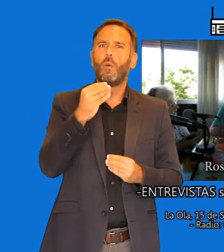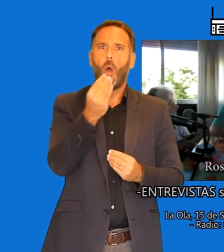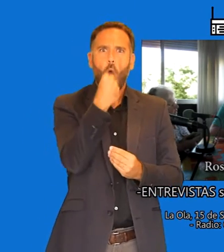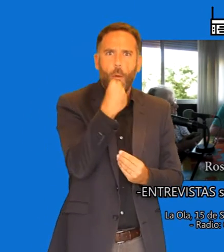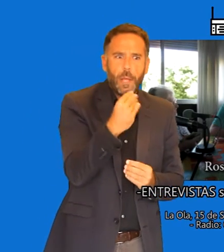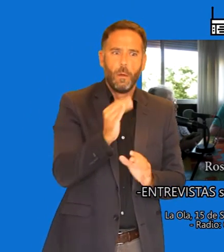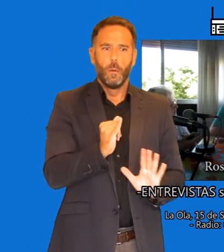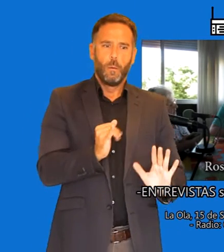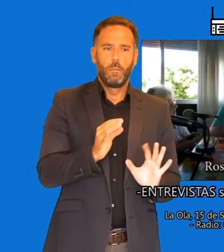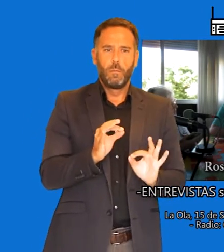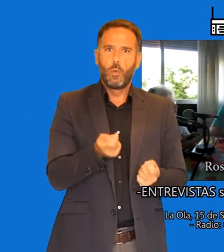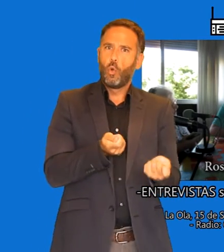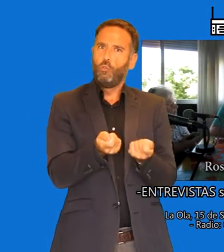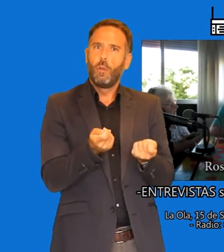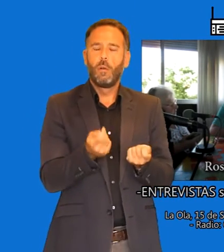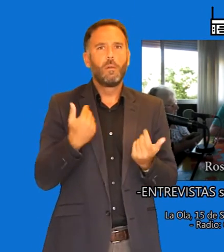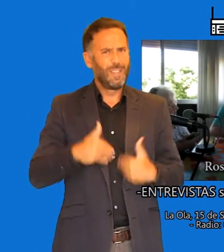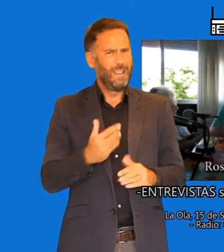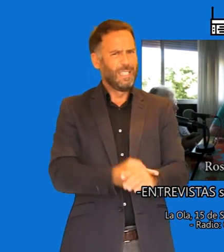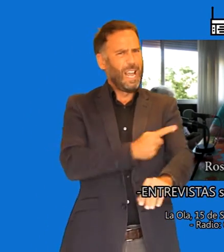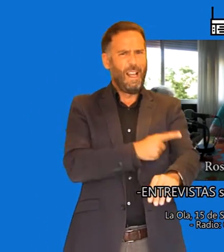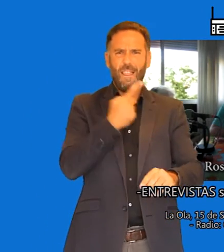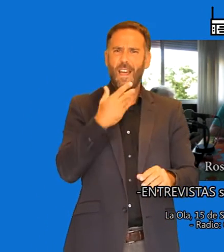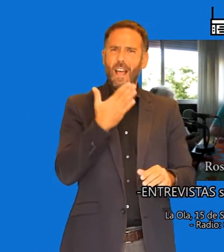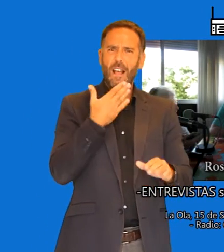delgados. Ya no solamente el prototipo de niña.